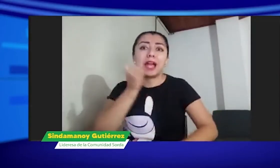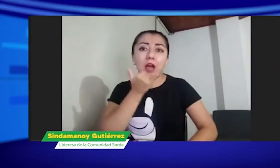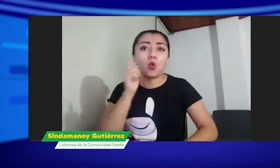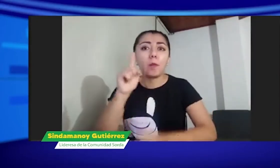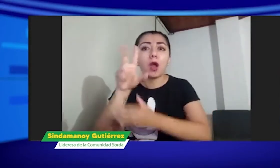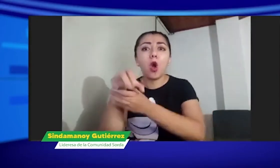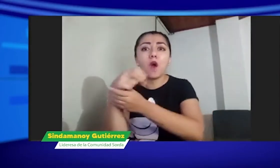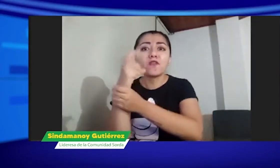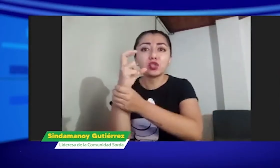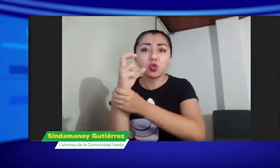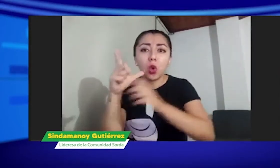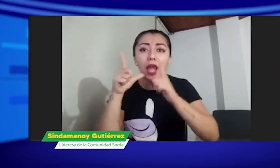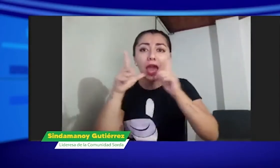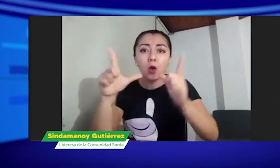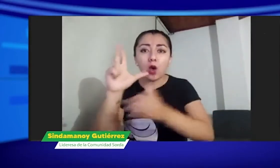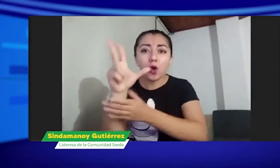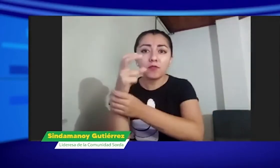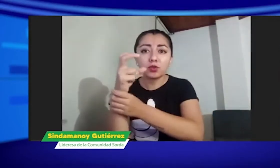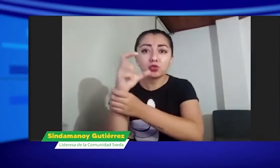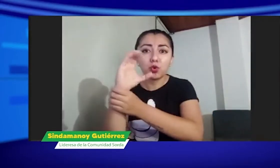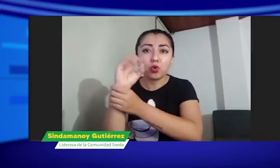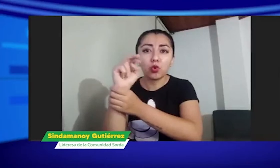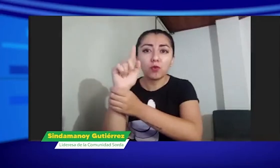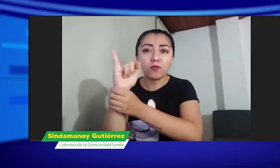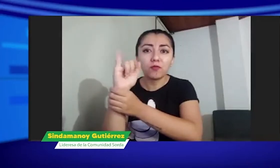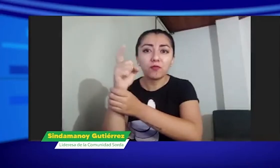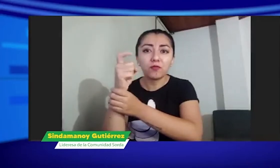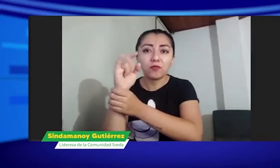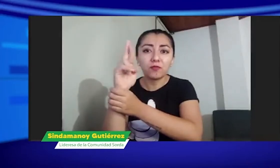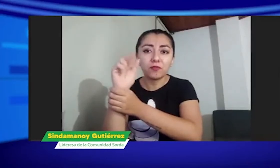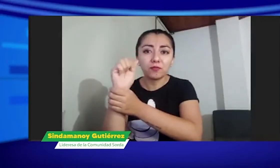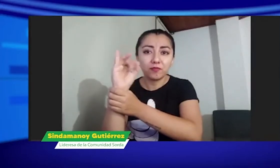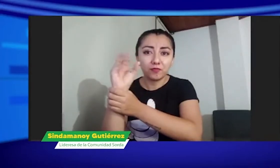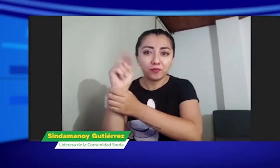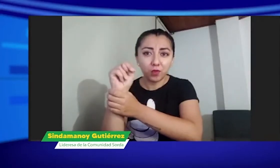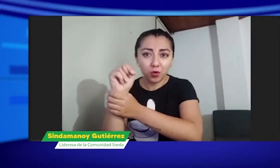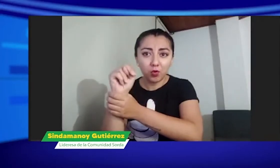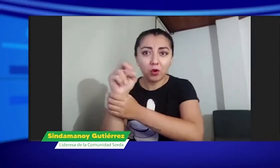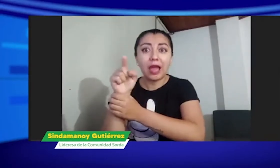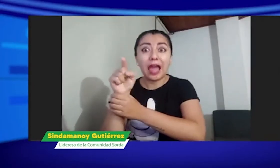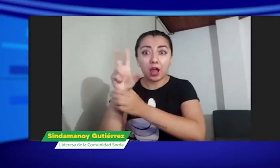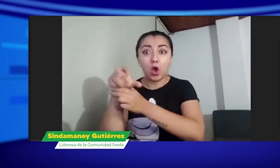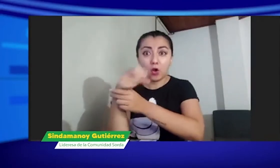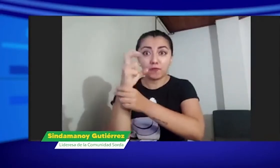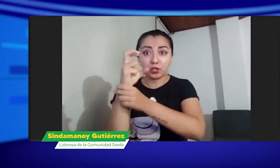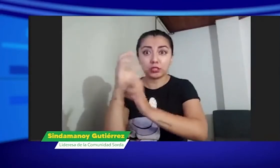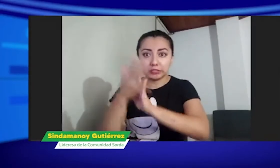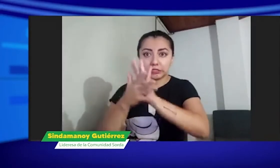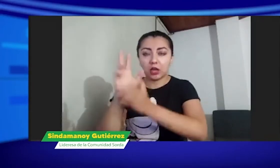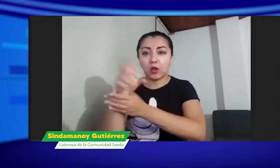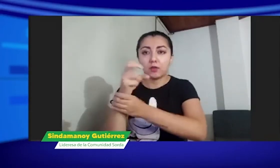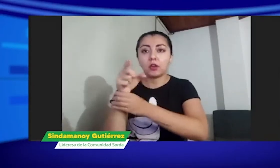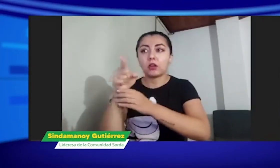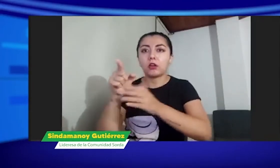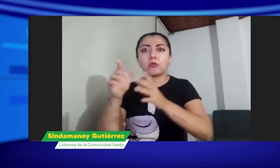plataforma, poder aprender la lengua de señas y pueden ver